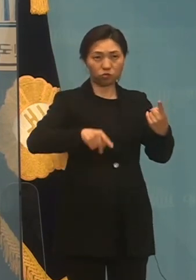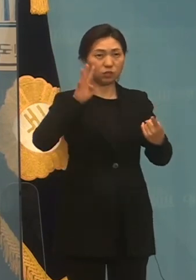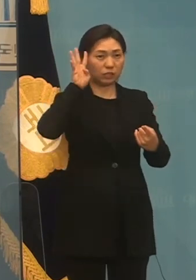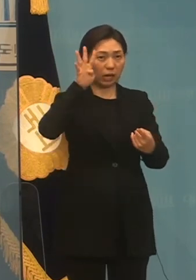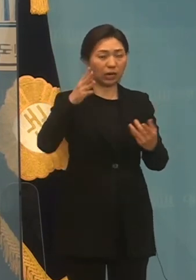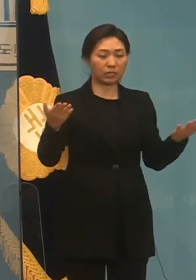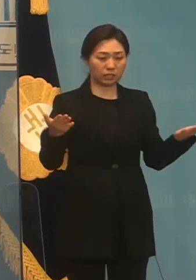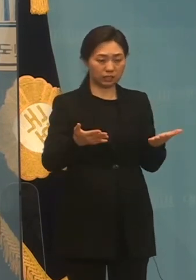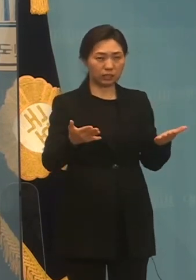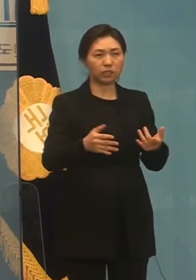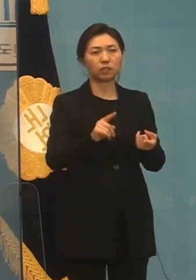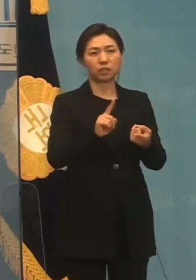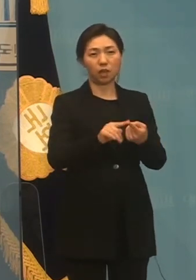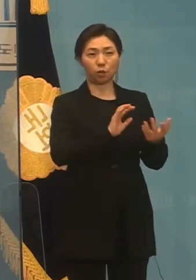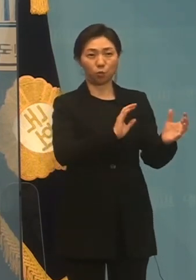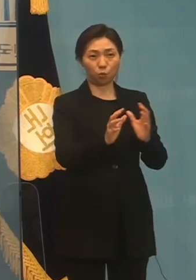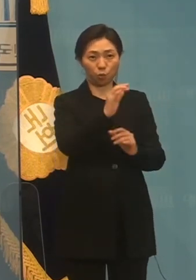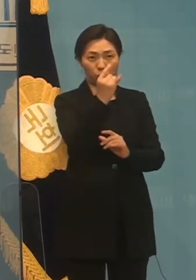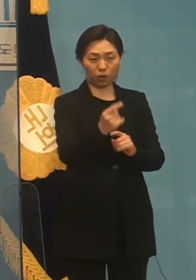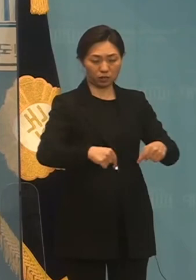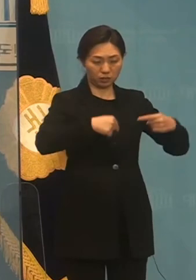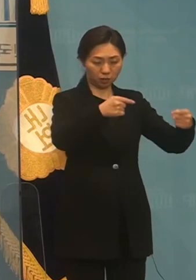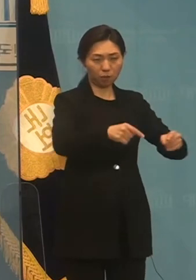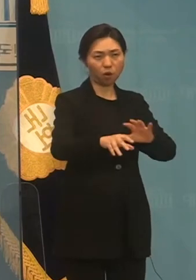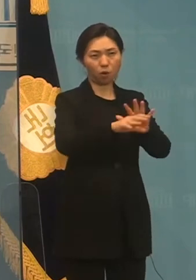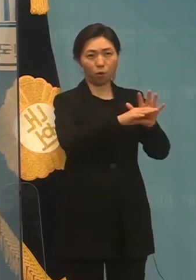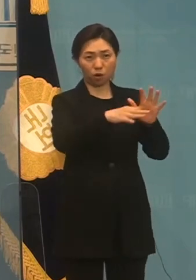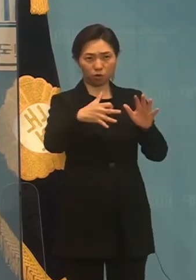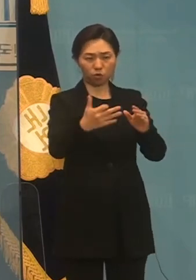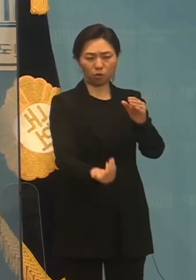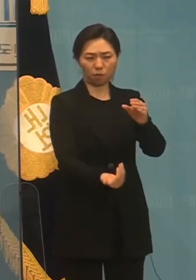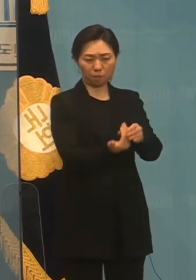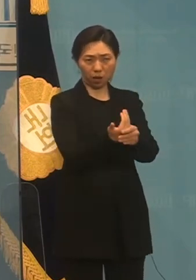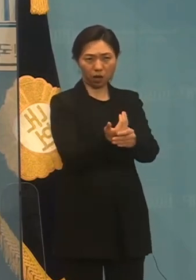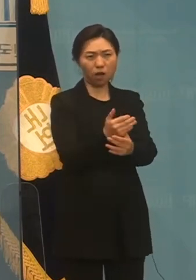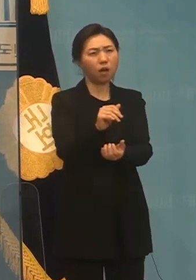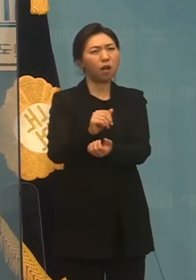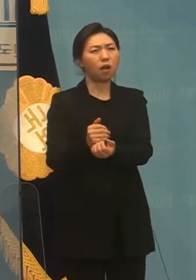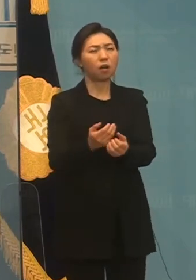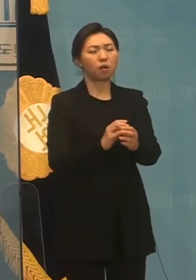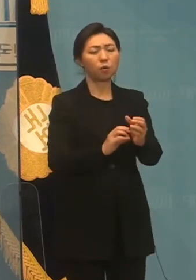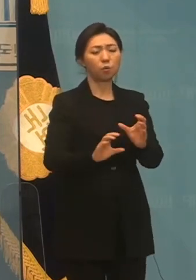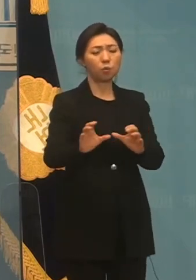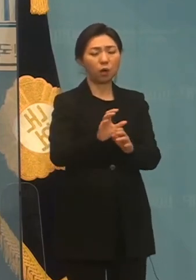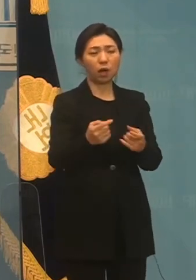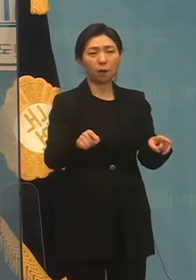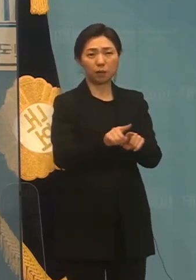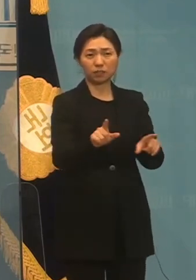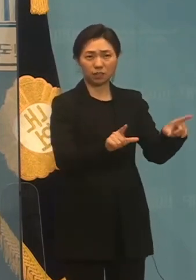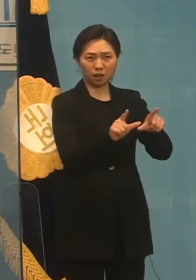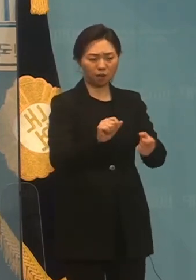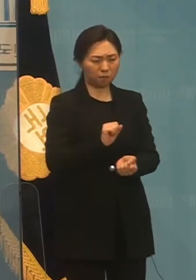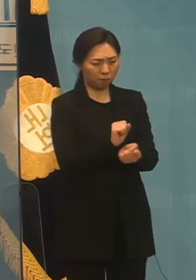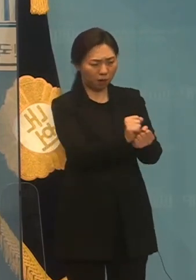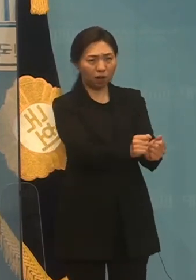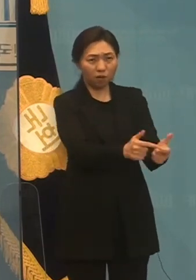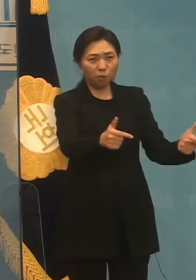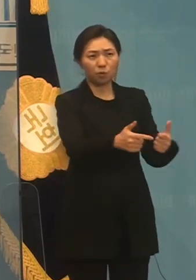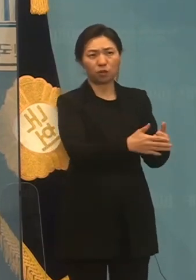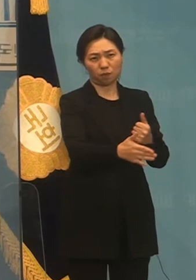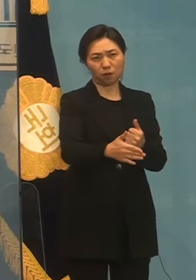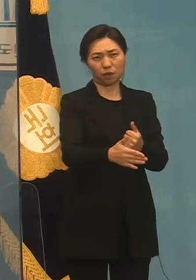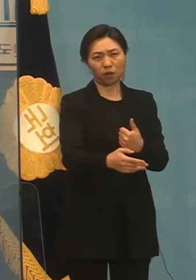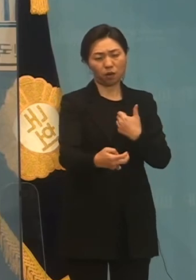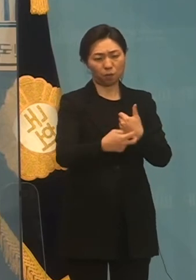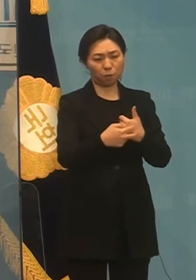미드 코로나 시장국으로 더욱 증가 확진자 대응으로 과로와 경로에 시달리는 보건의료 노동자들의 노동